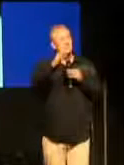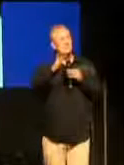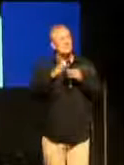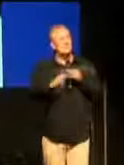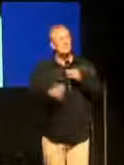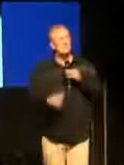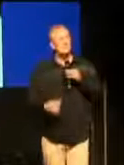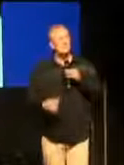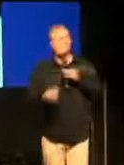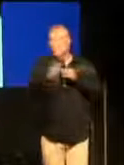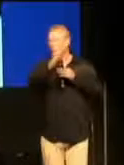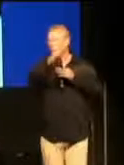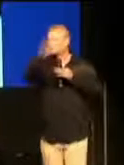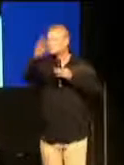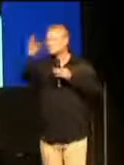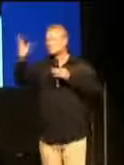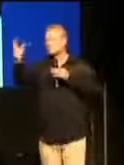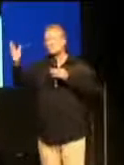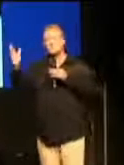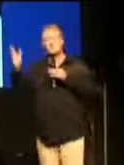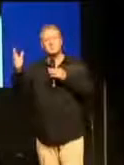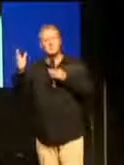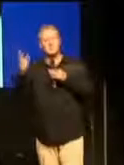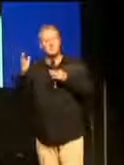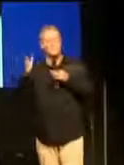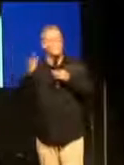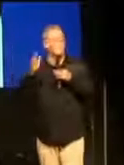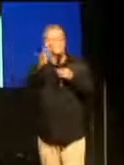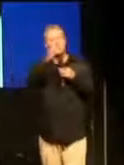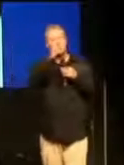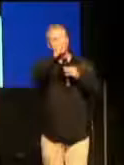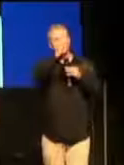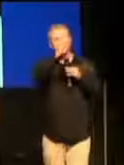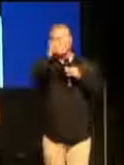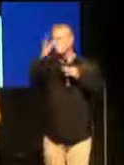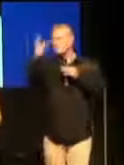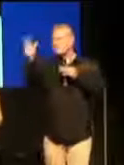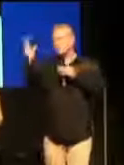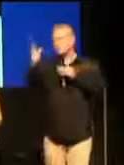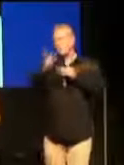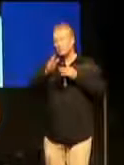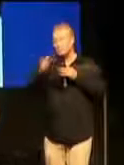verschwanden ihre Gesichter. Dann tauchten mehr Worte auf.